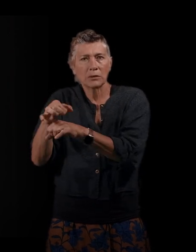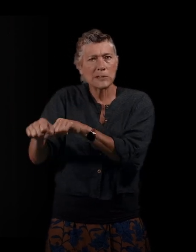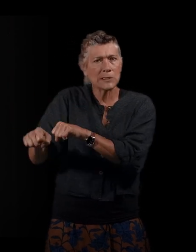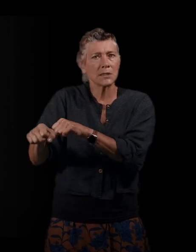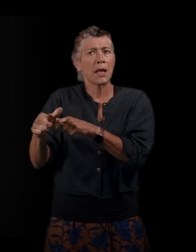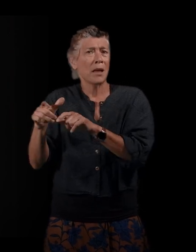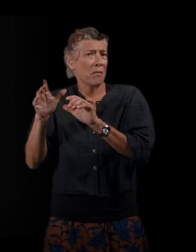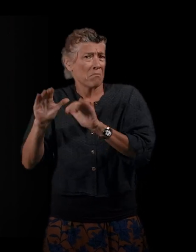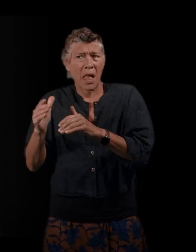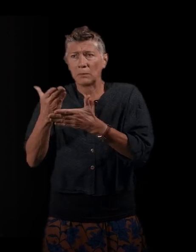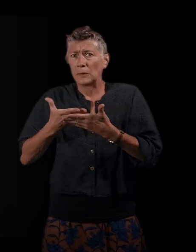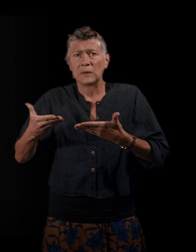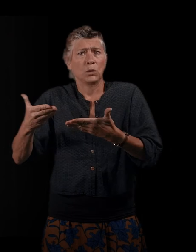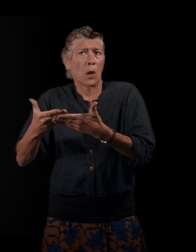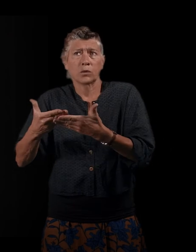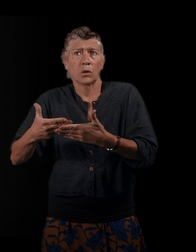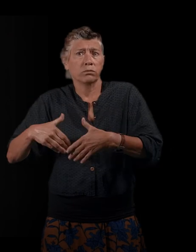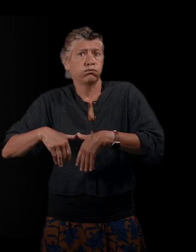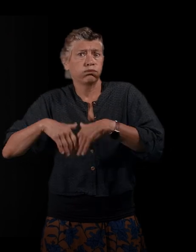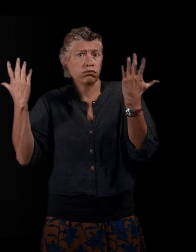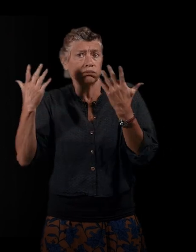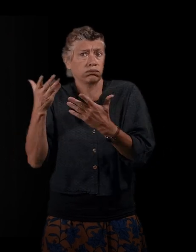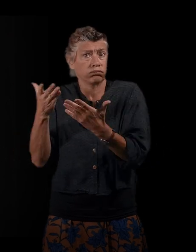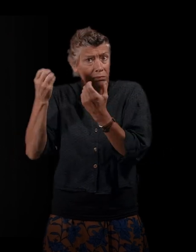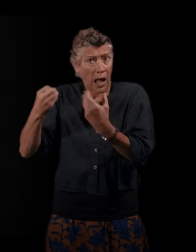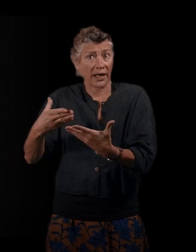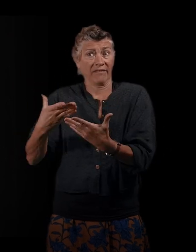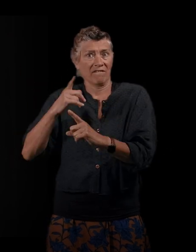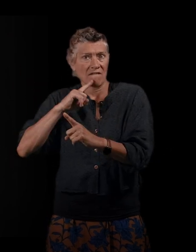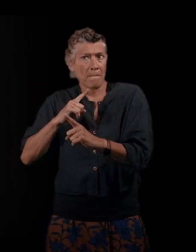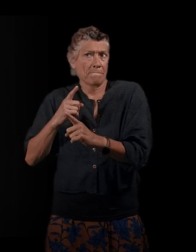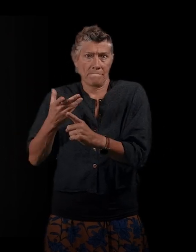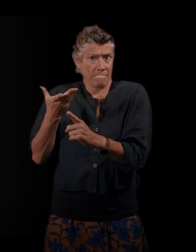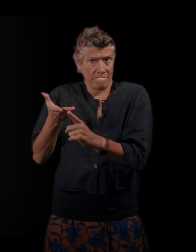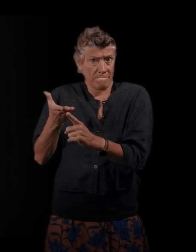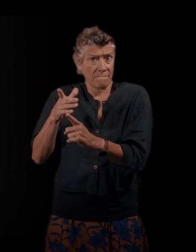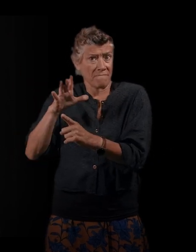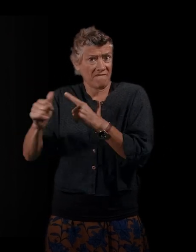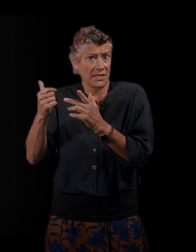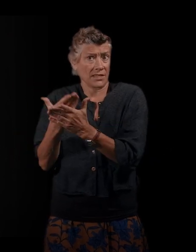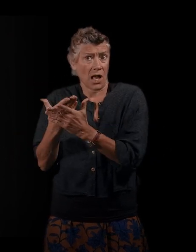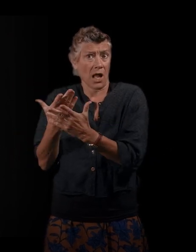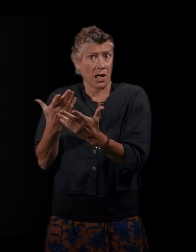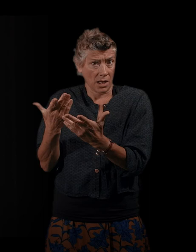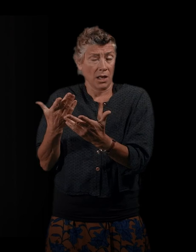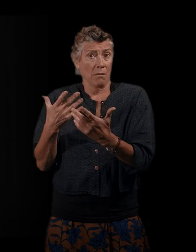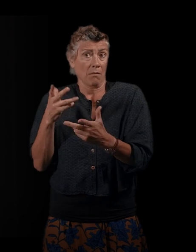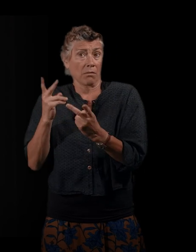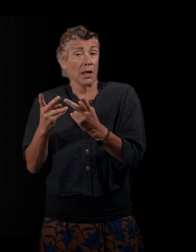de micro-mobilisation que pouvaient mettre en œuvre les femmes, y compris dans les situations les plus difficiles et les plus incertaines. Et